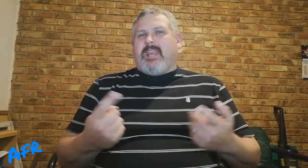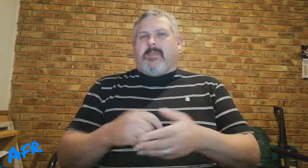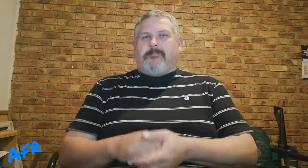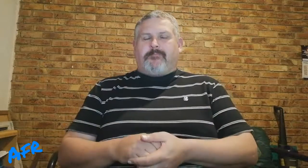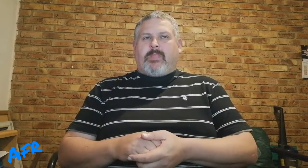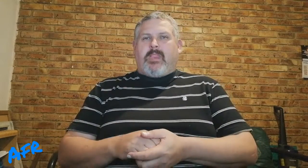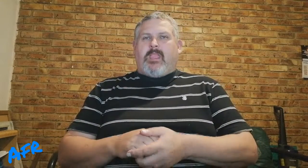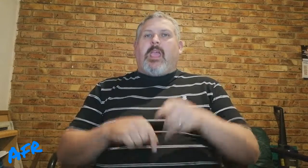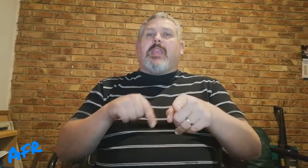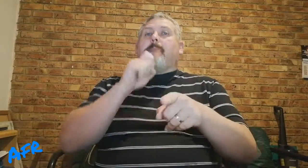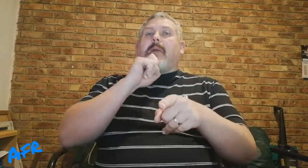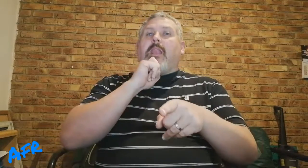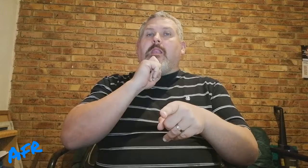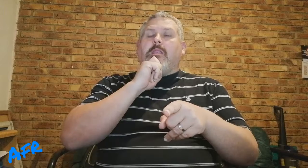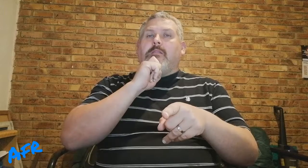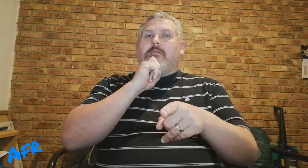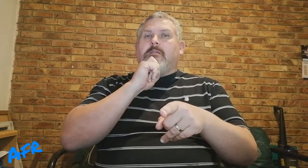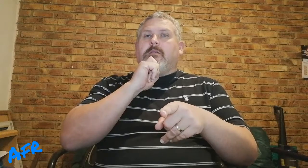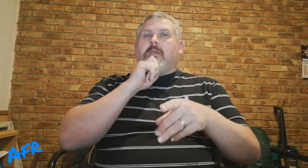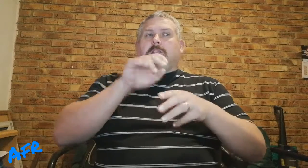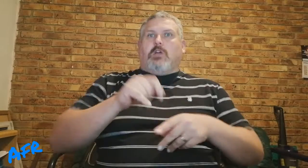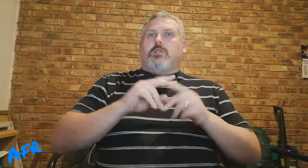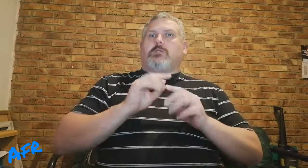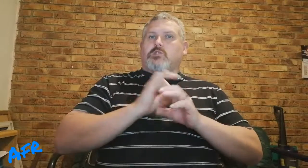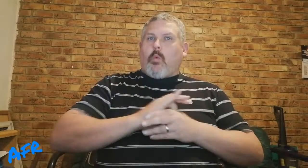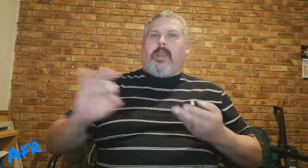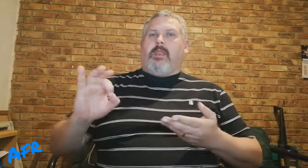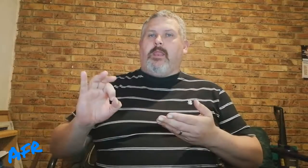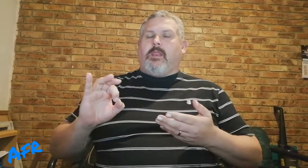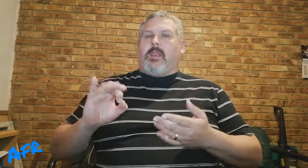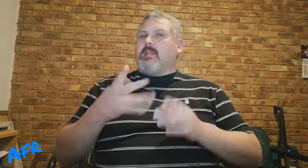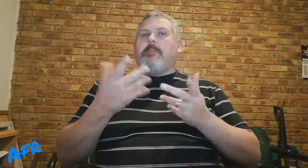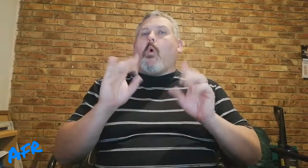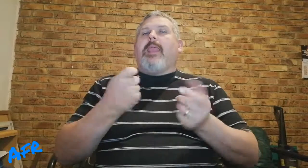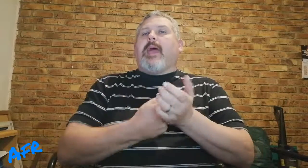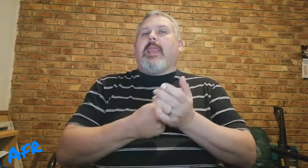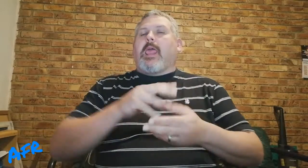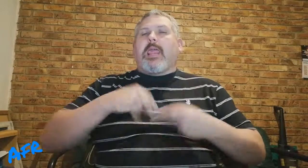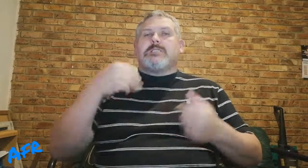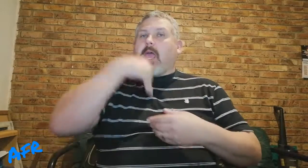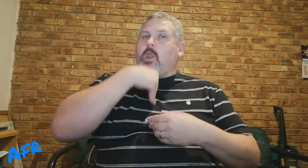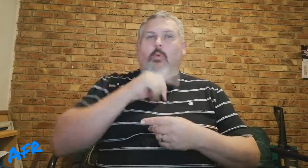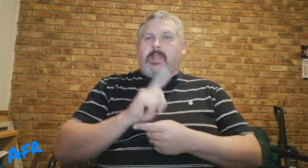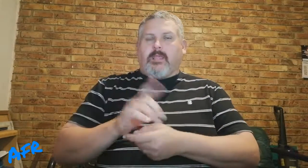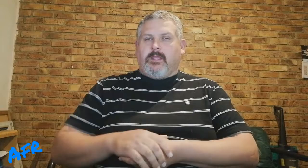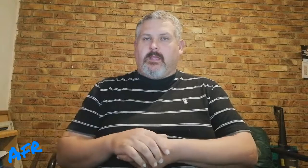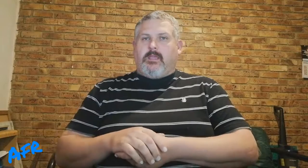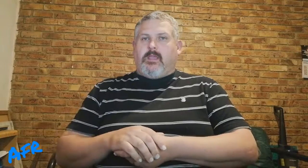Ek kan nie. En die man, is nou skoon, is my onderhine geeste in hom nie.